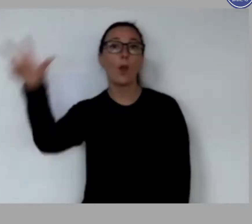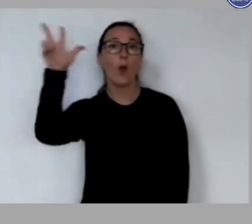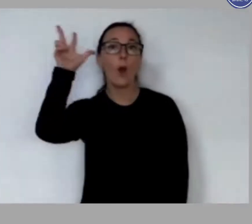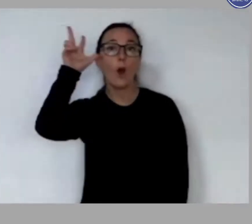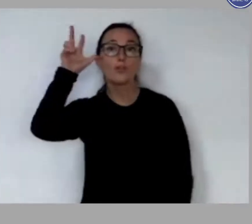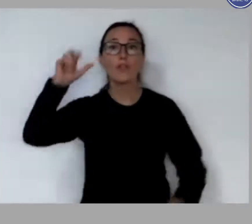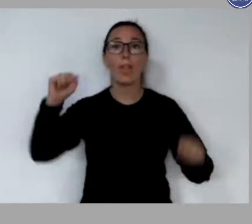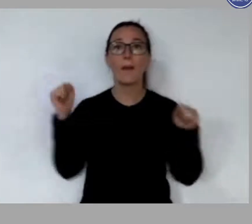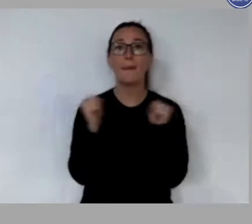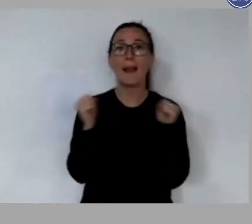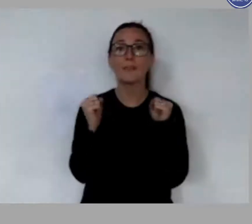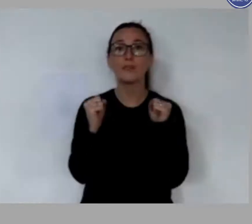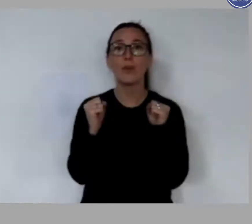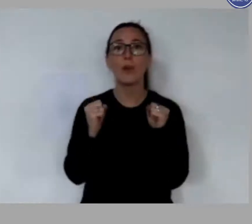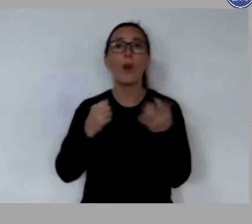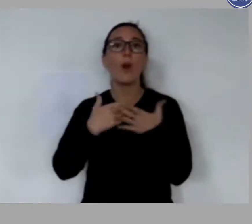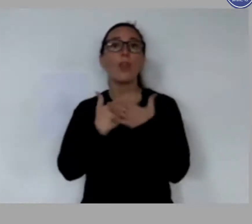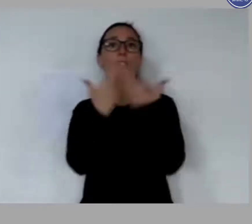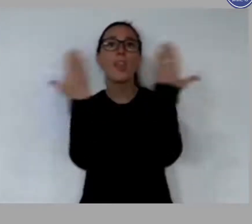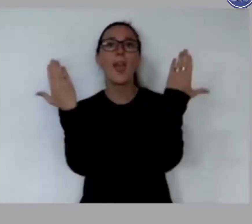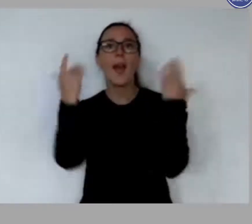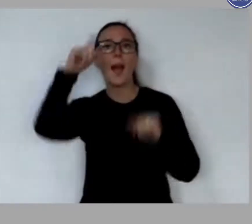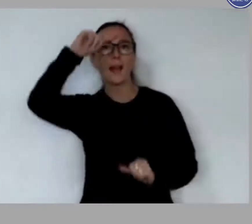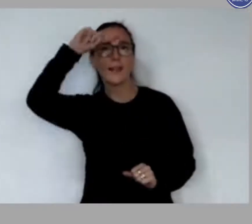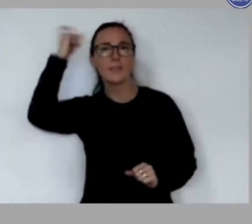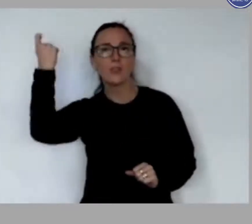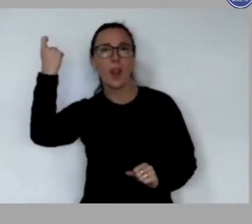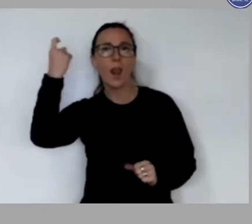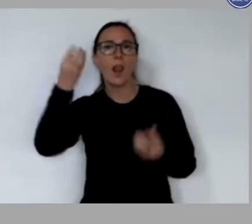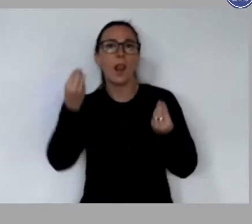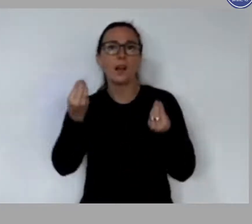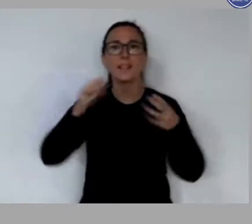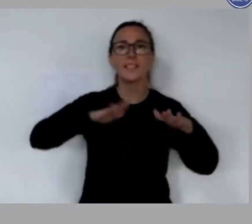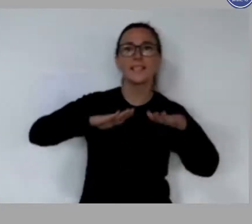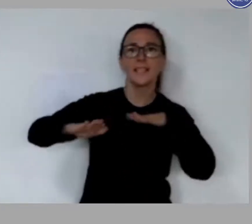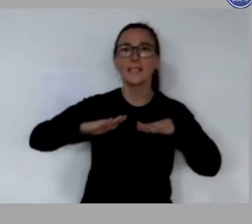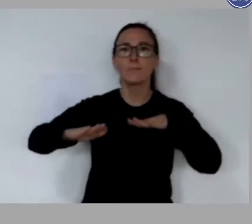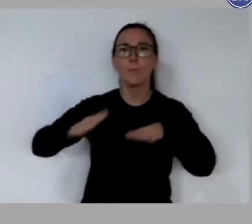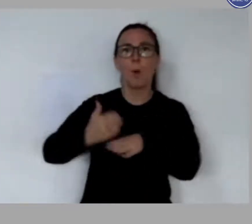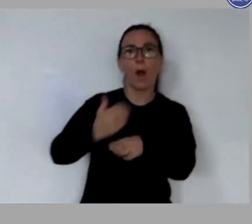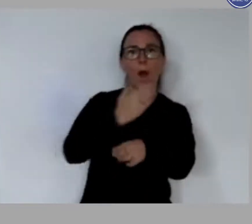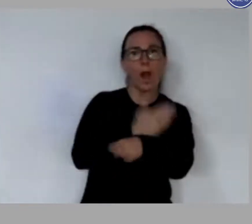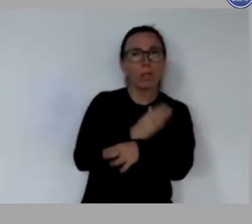8 de mayo, Día Nacional de la Prevención Sísmica